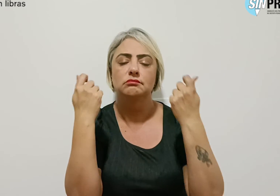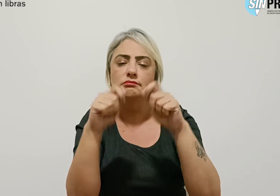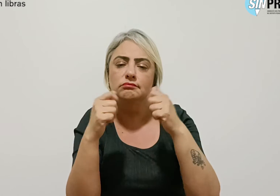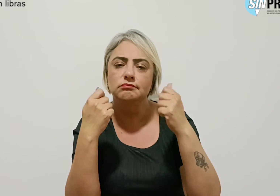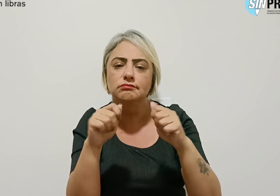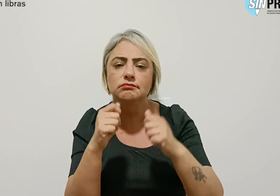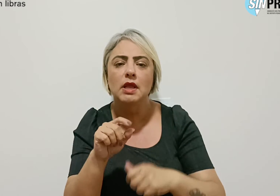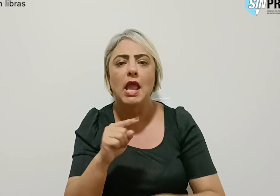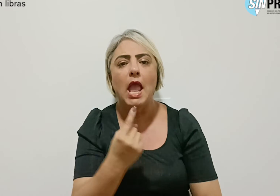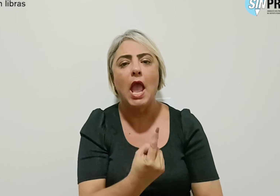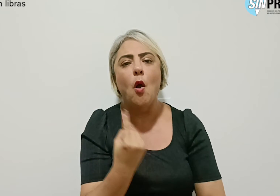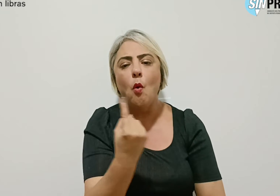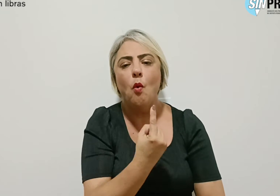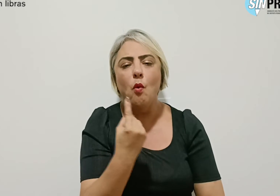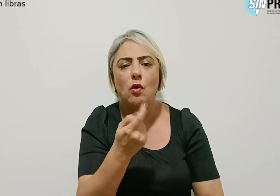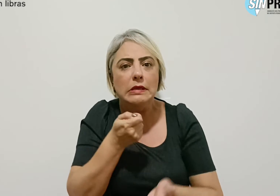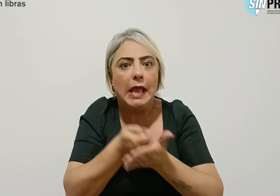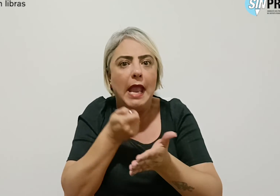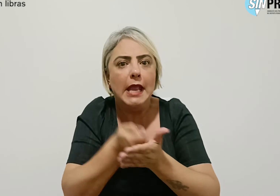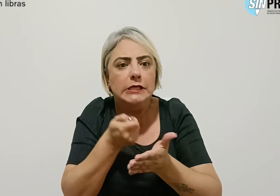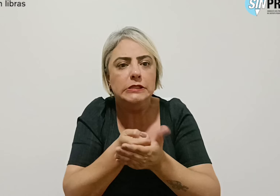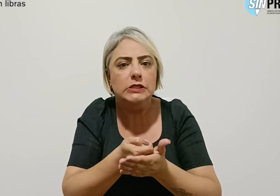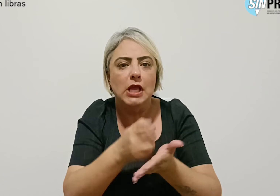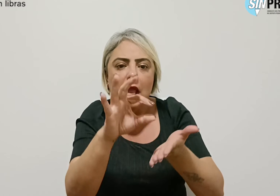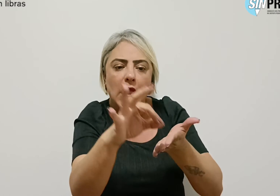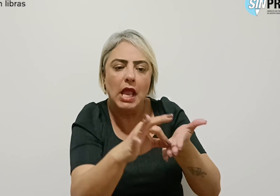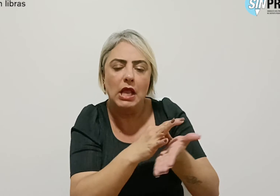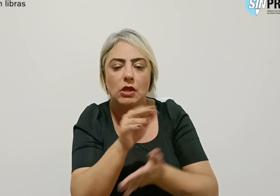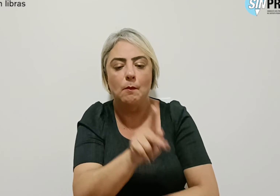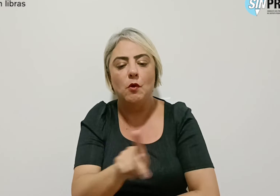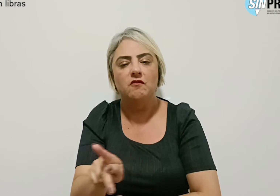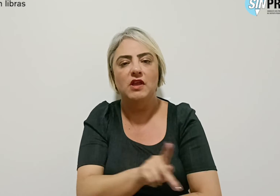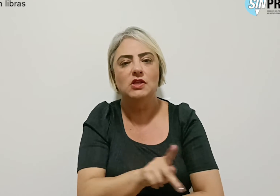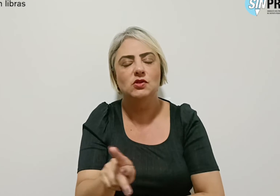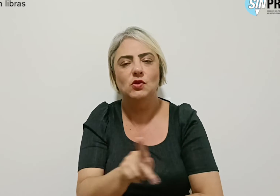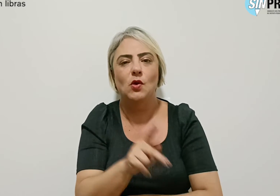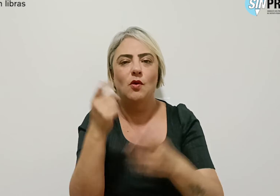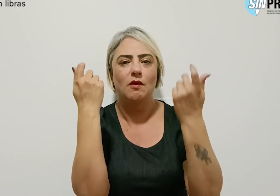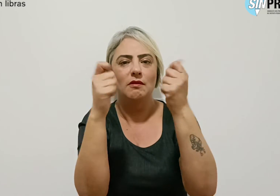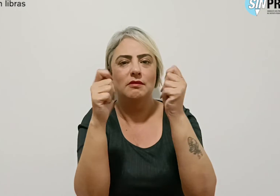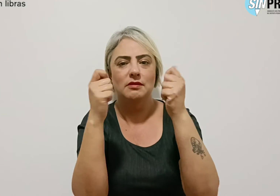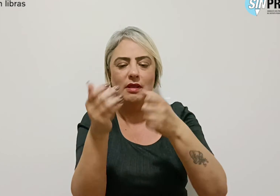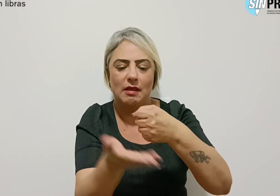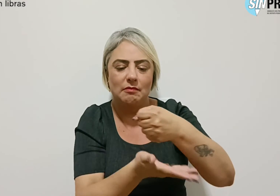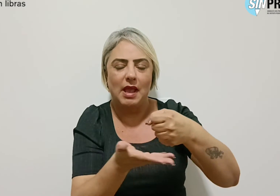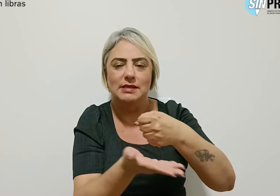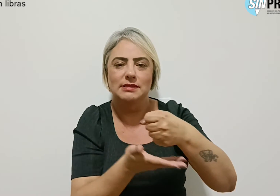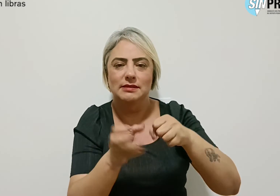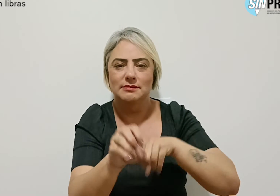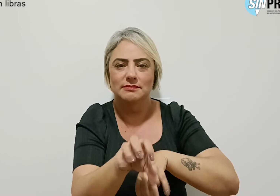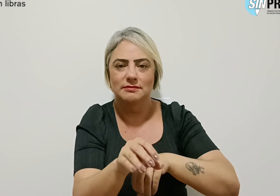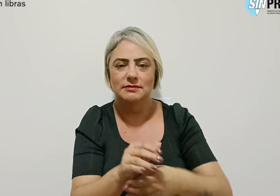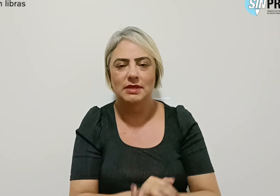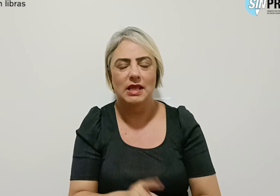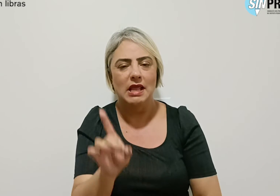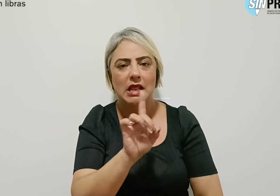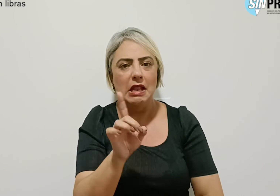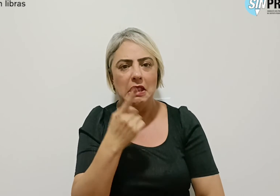é o único a exigir registro de docentes da Educação Básica. Não se vislumbra